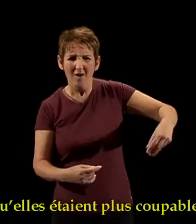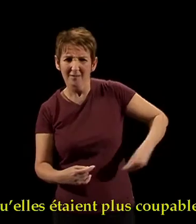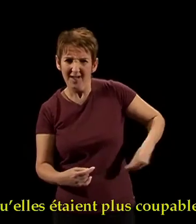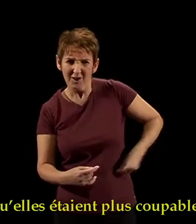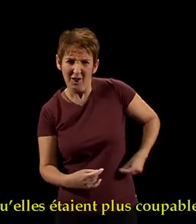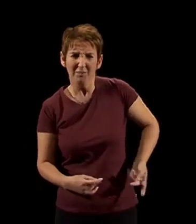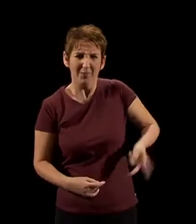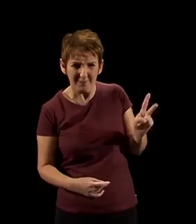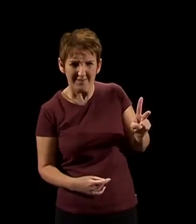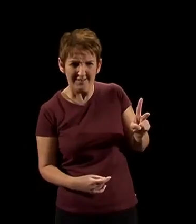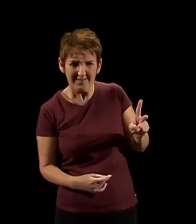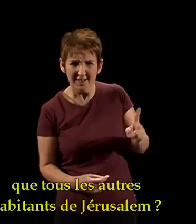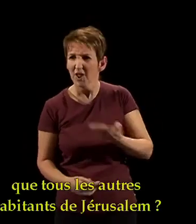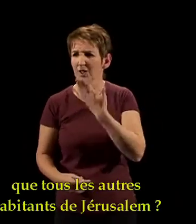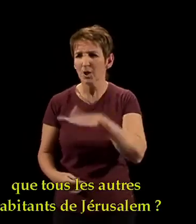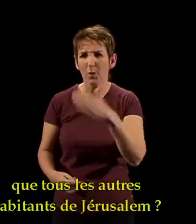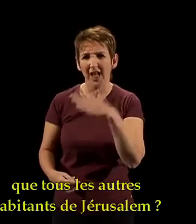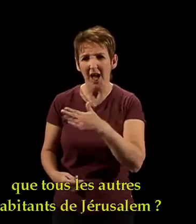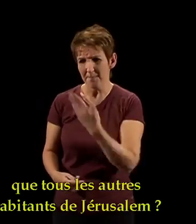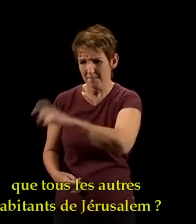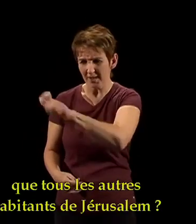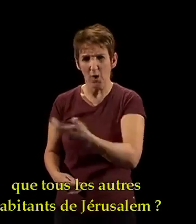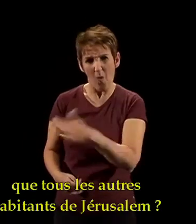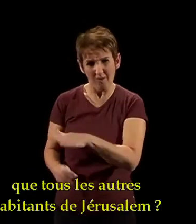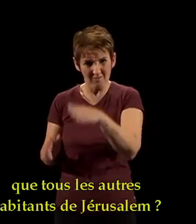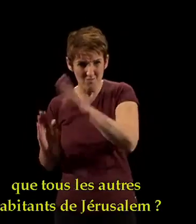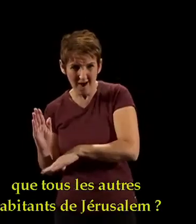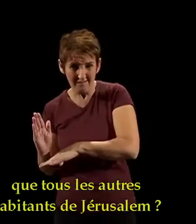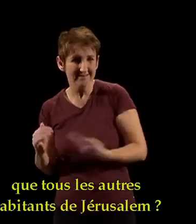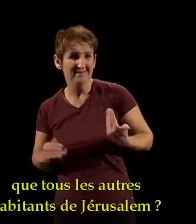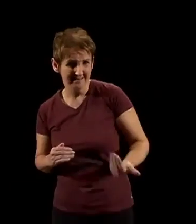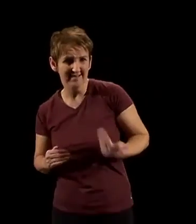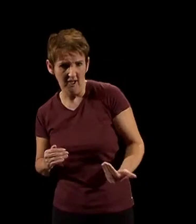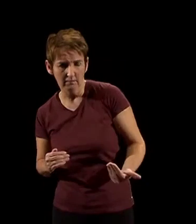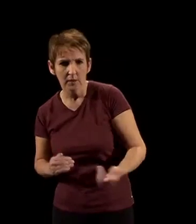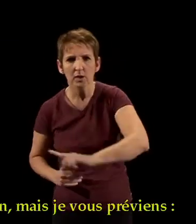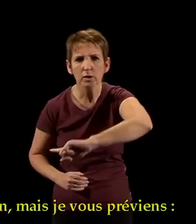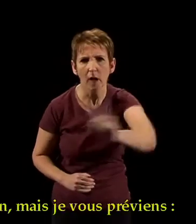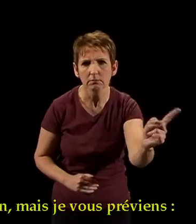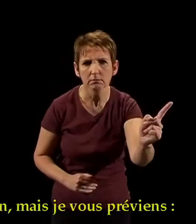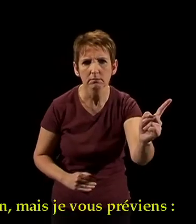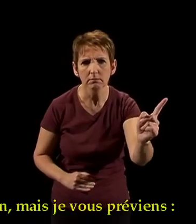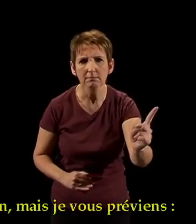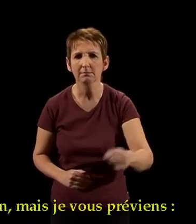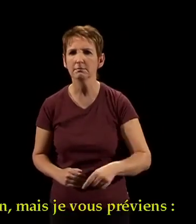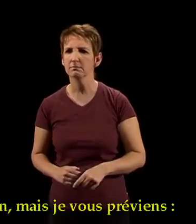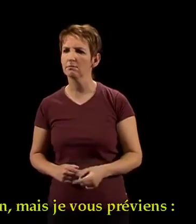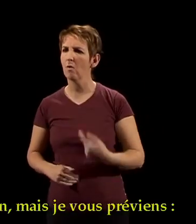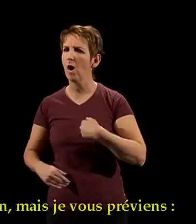plus coupables que tous les autres habitants de Jérusalem ? » « Non, mais je vous